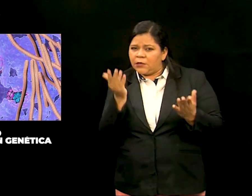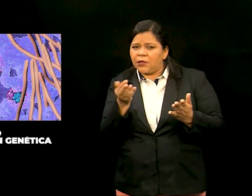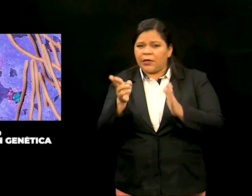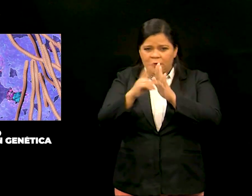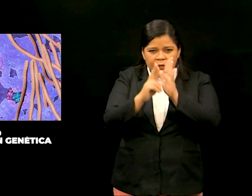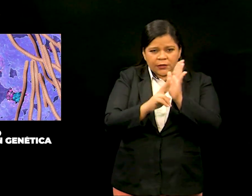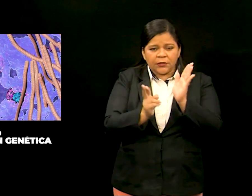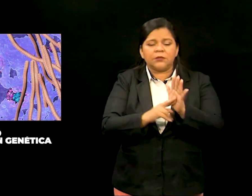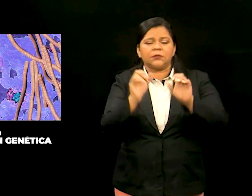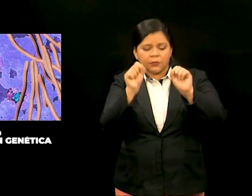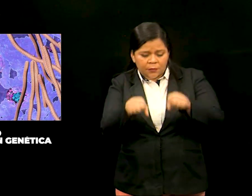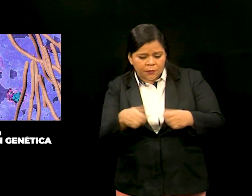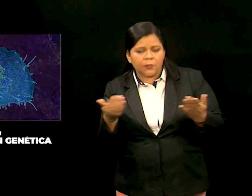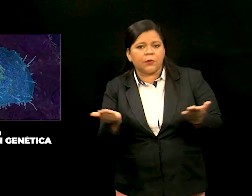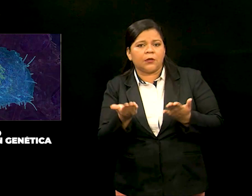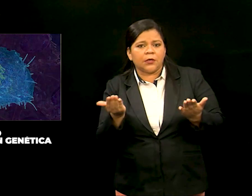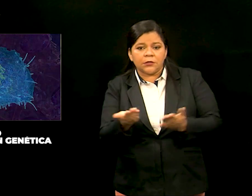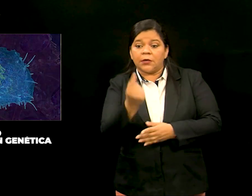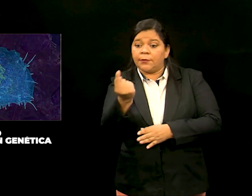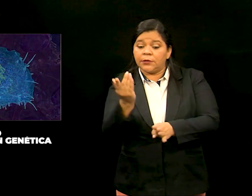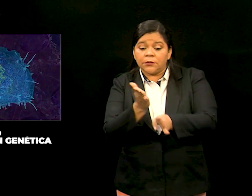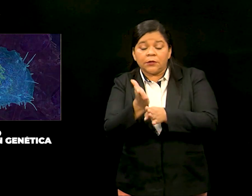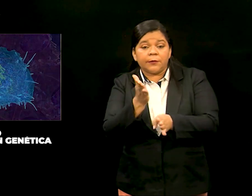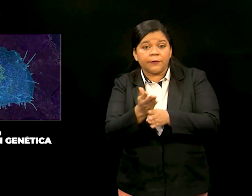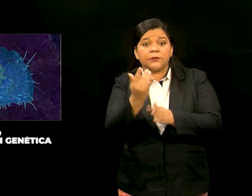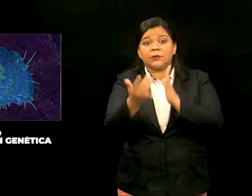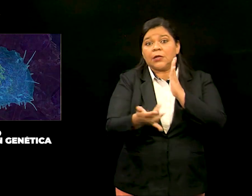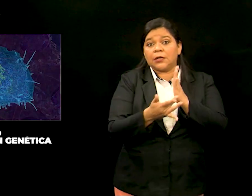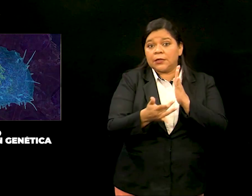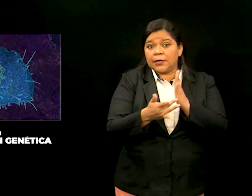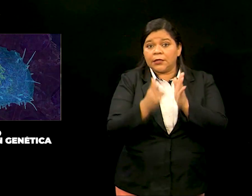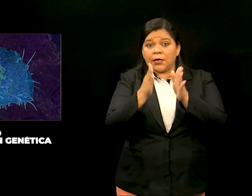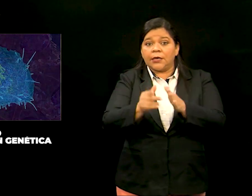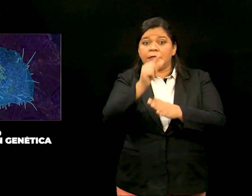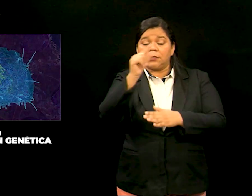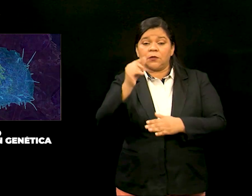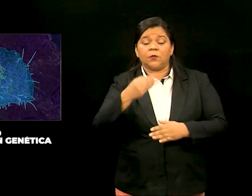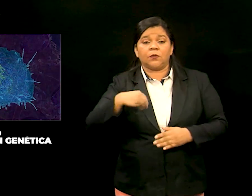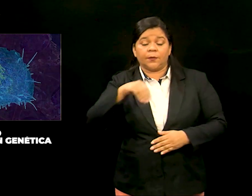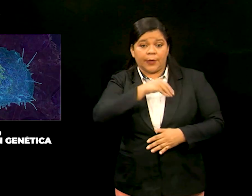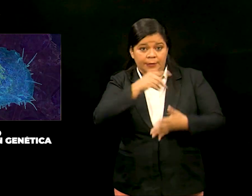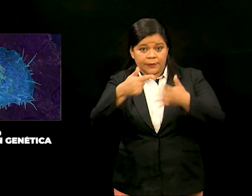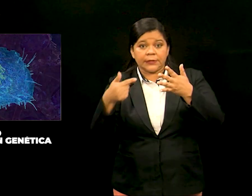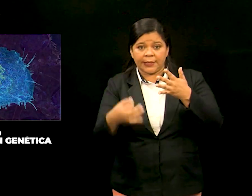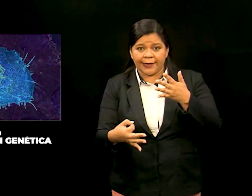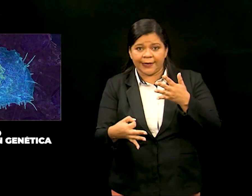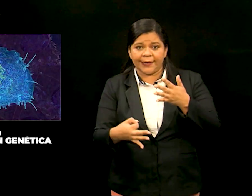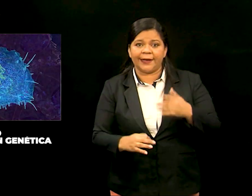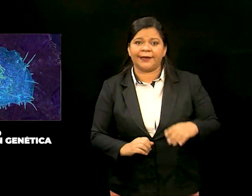registro se realizará por profesionales y técnicos del Instituto de Medicina Legal.